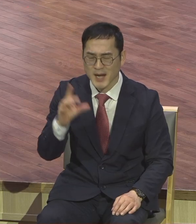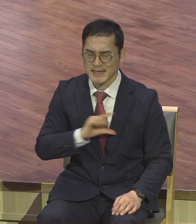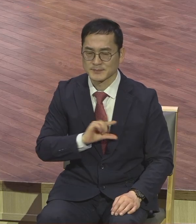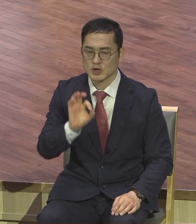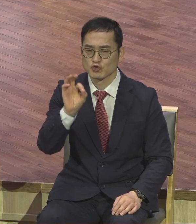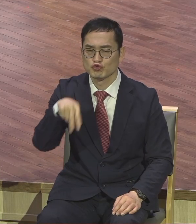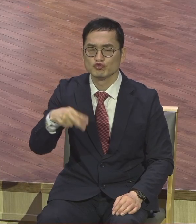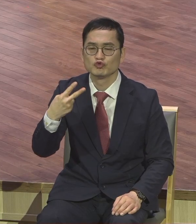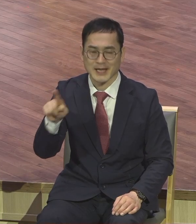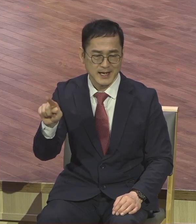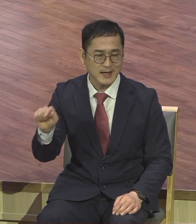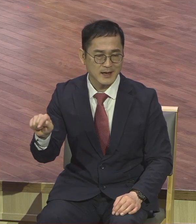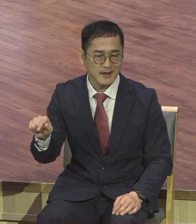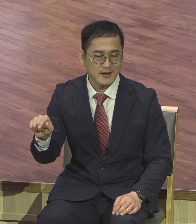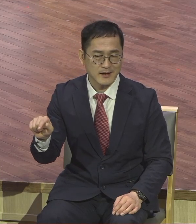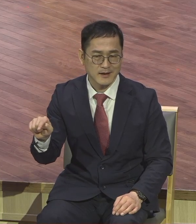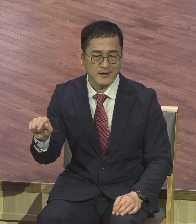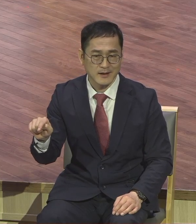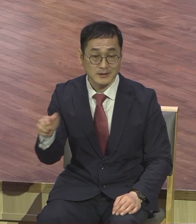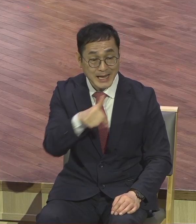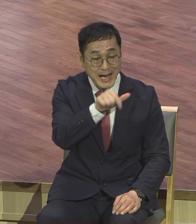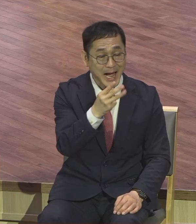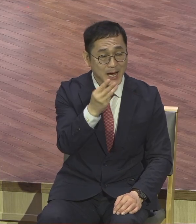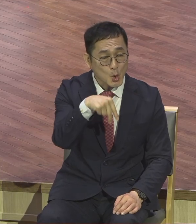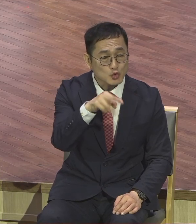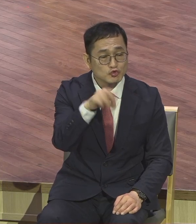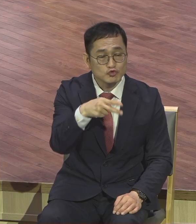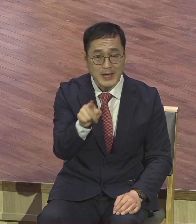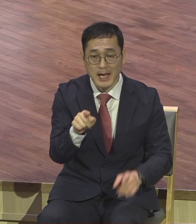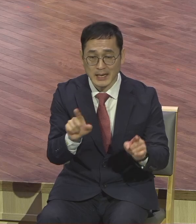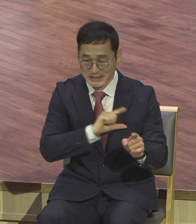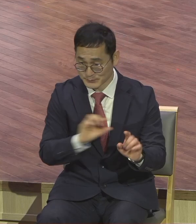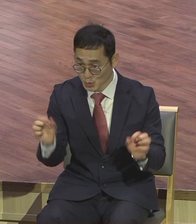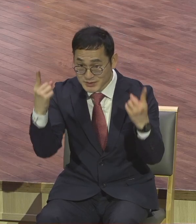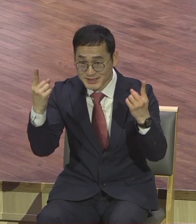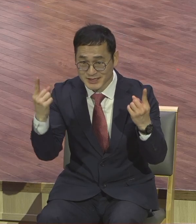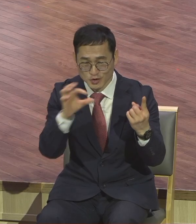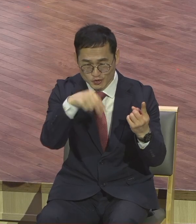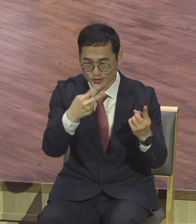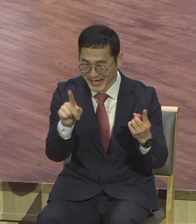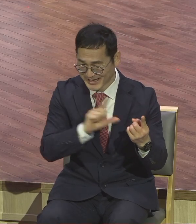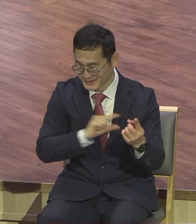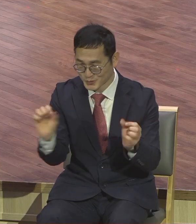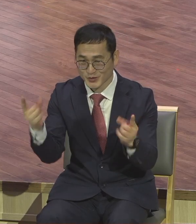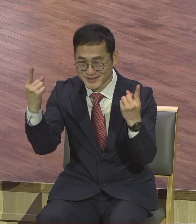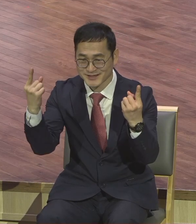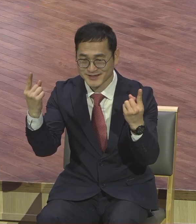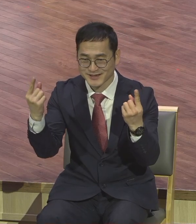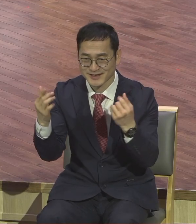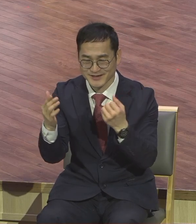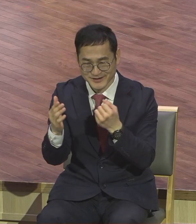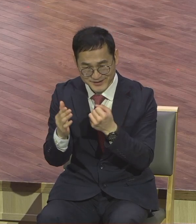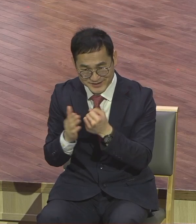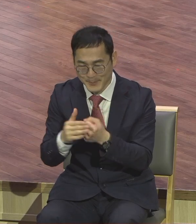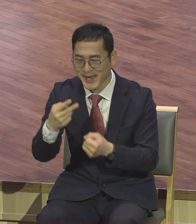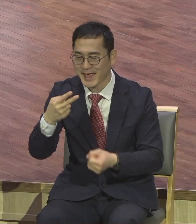유단대 가룬유다가 있어서 그렇게 오인될 수 있기 때문에 다데오라고